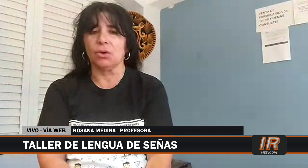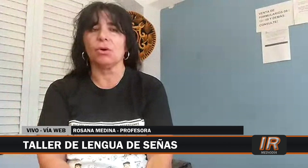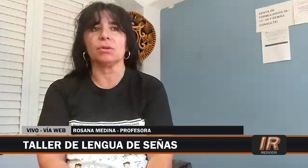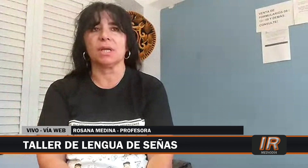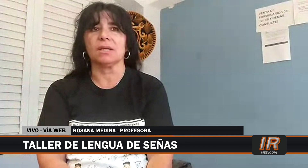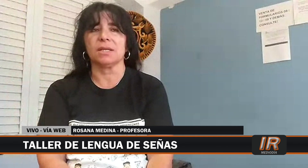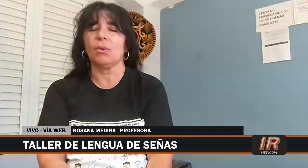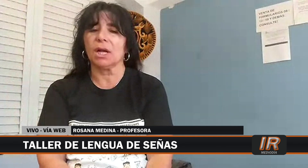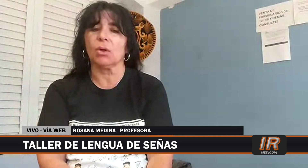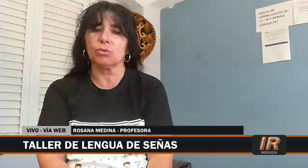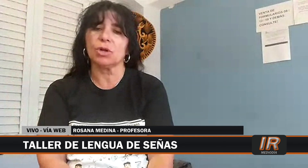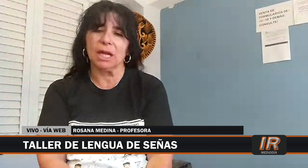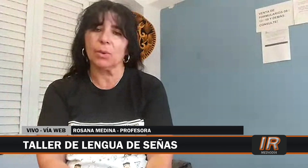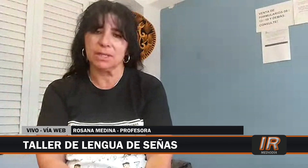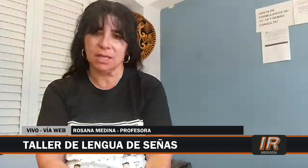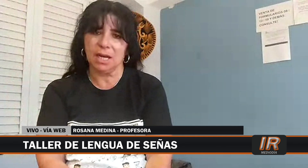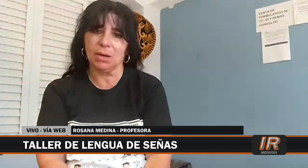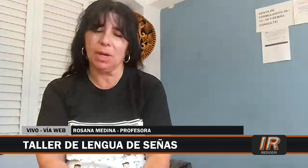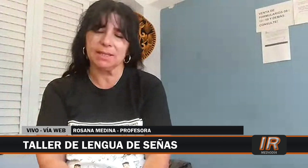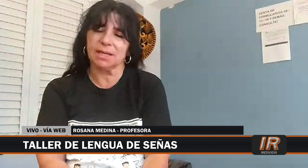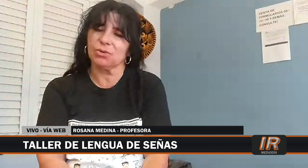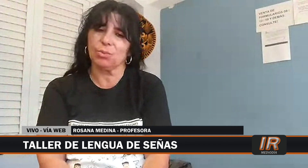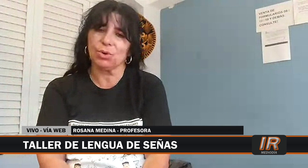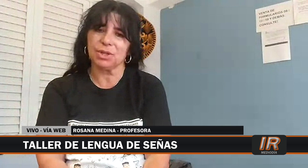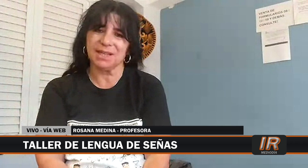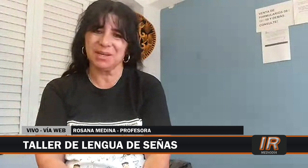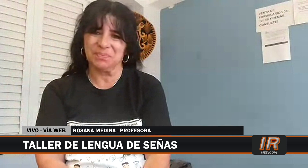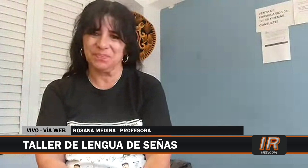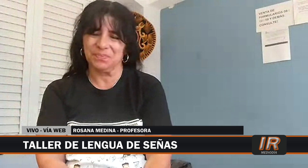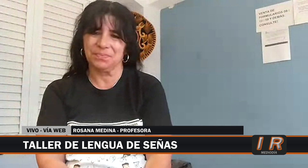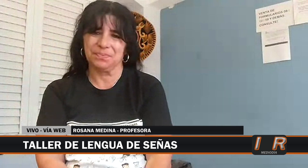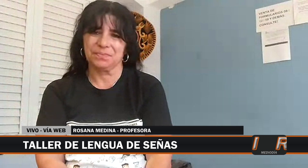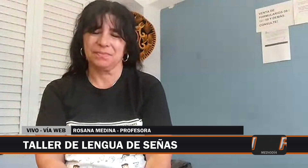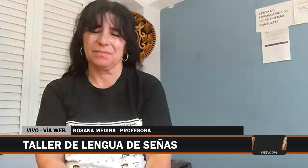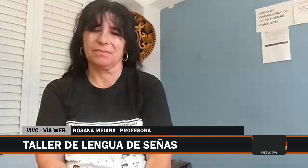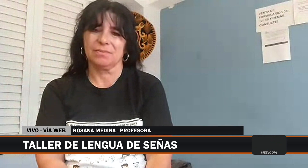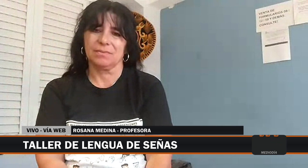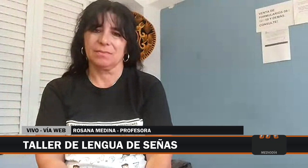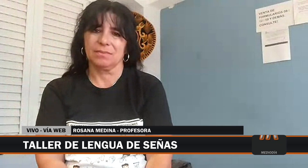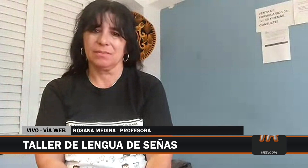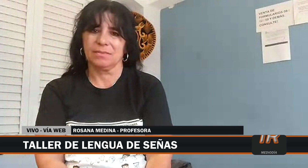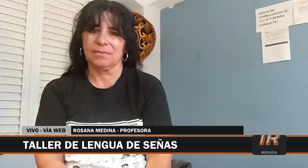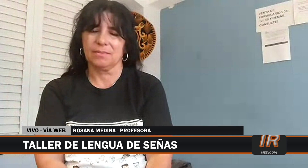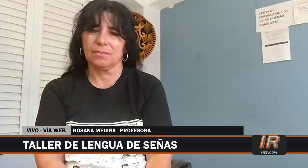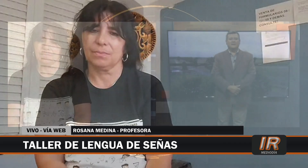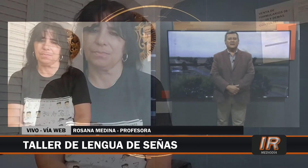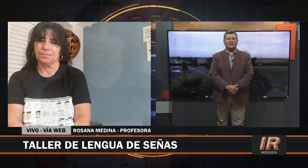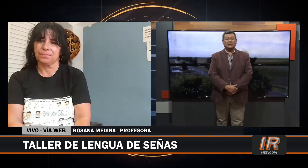volcado mucho la Lengua de Seña en la escuela, así que estoy muy contenta. Sí, te seguíamos atentamente en la